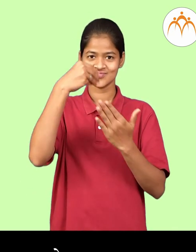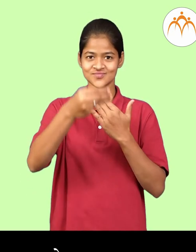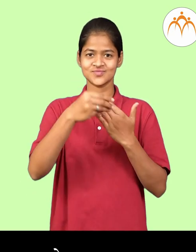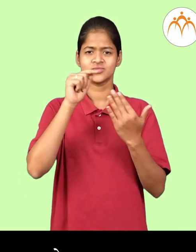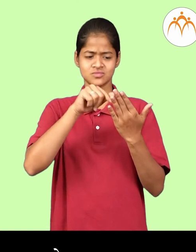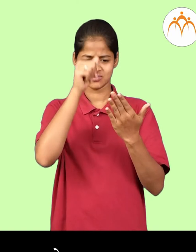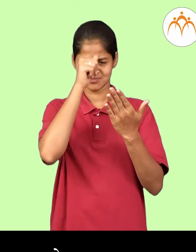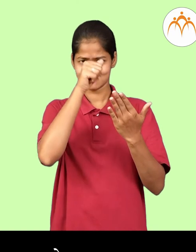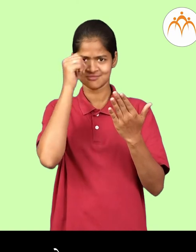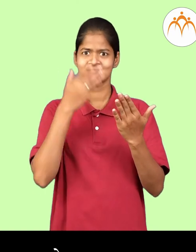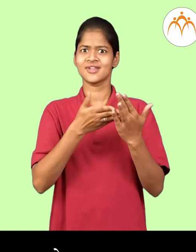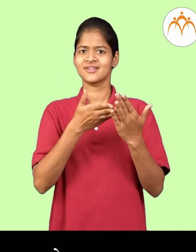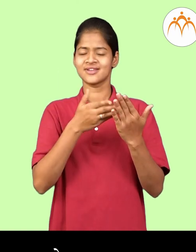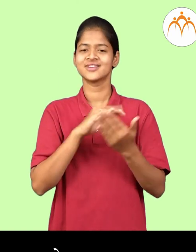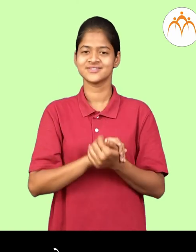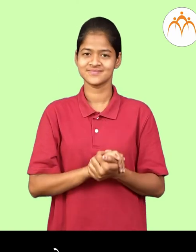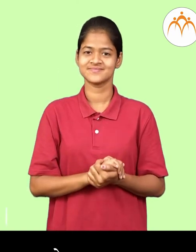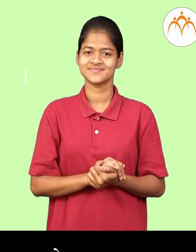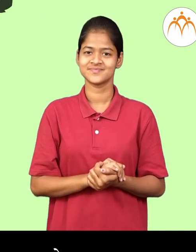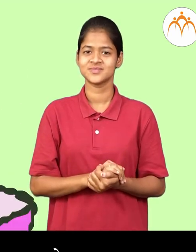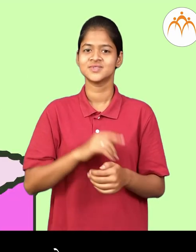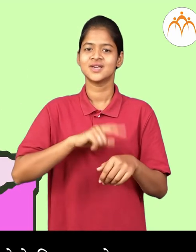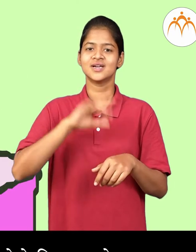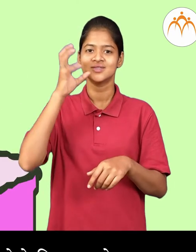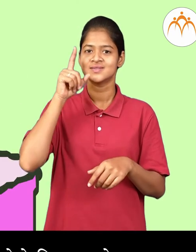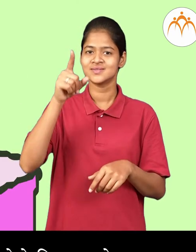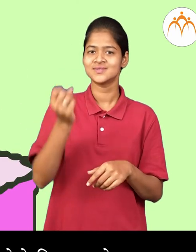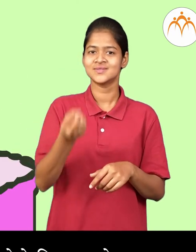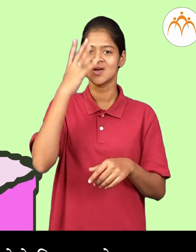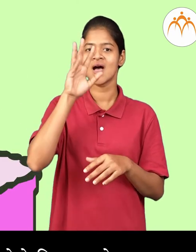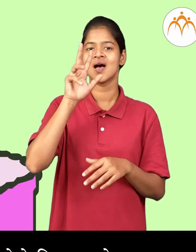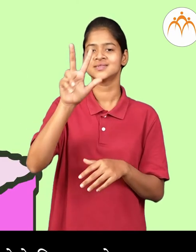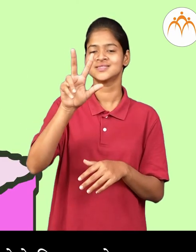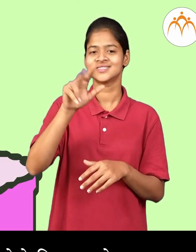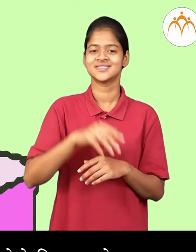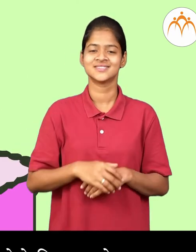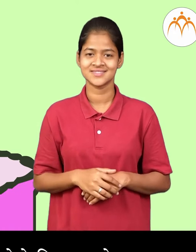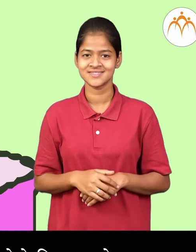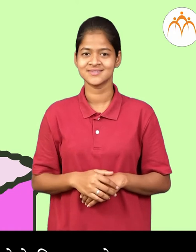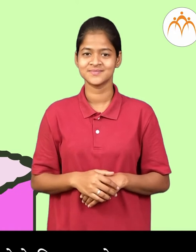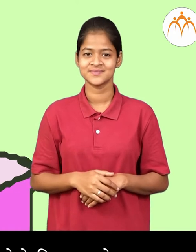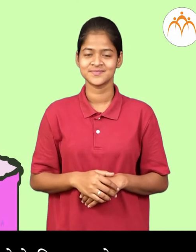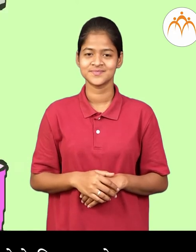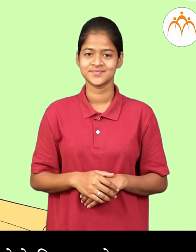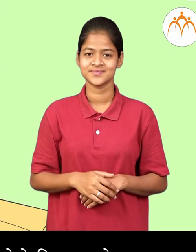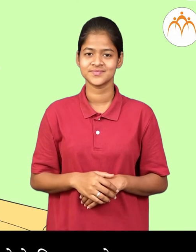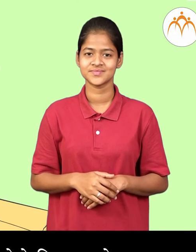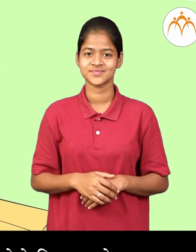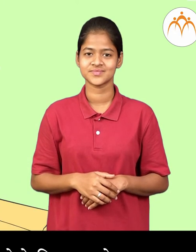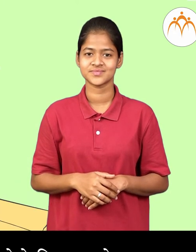क्यालेंडर मधे रविवार दिसता हे. घड्यालात सकाचे आठ वाजलेले दिसता हेत.